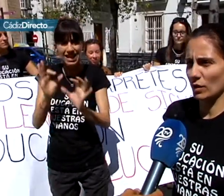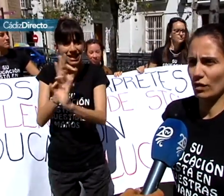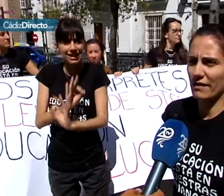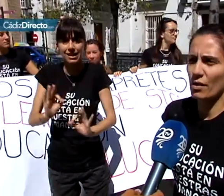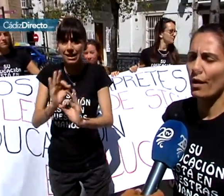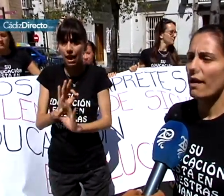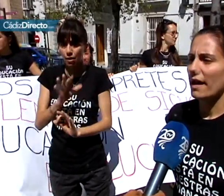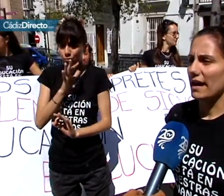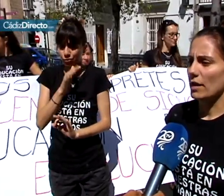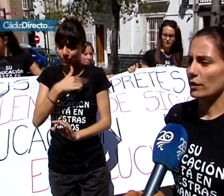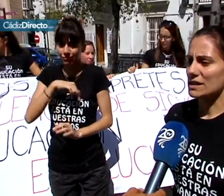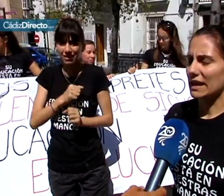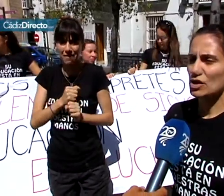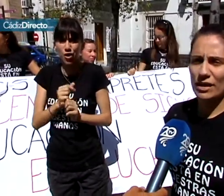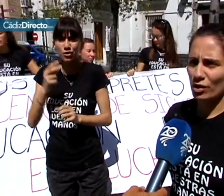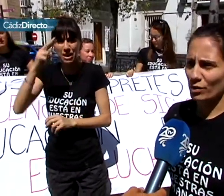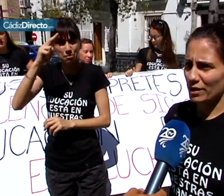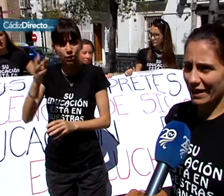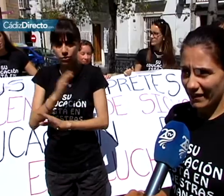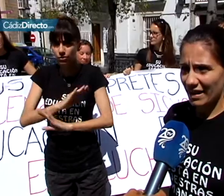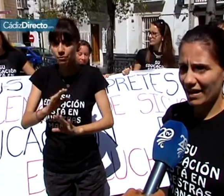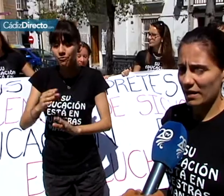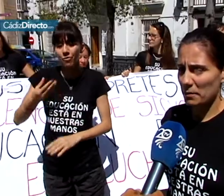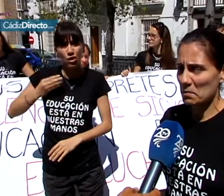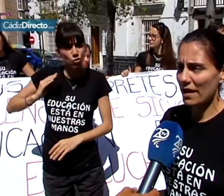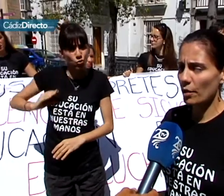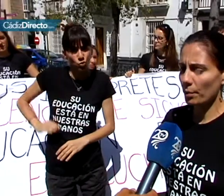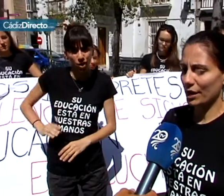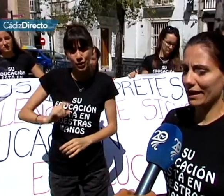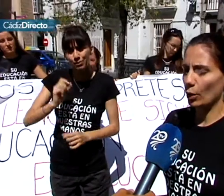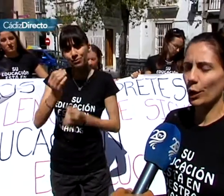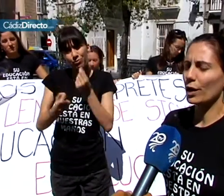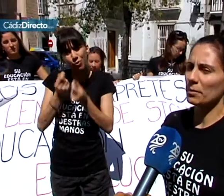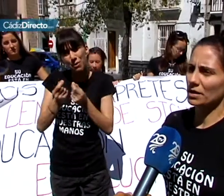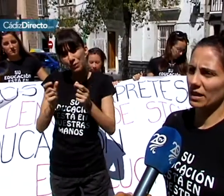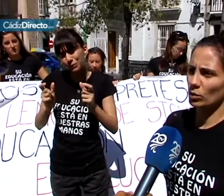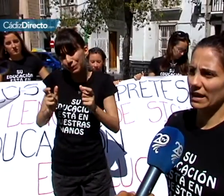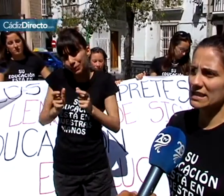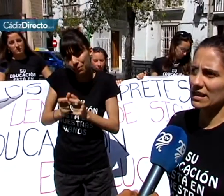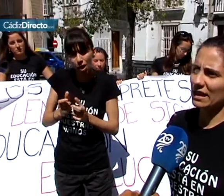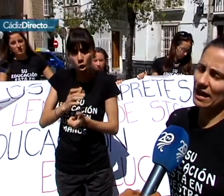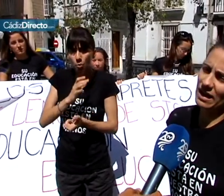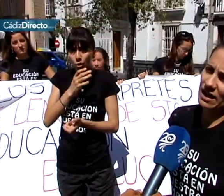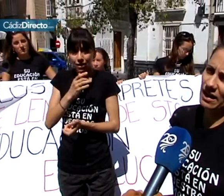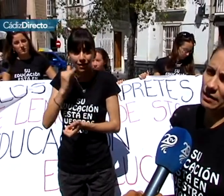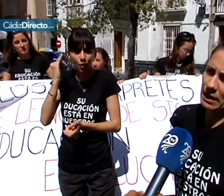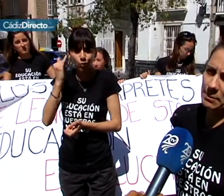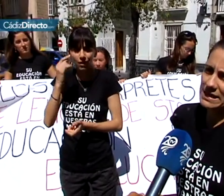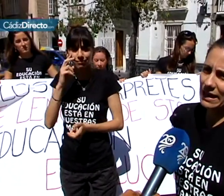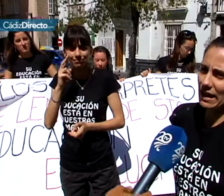nuestro trabajo. Nuestro salario se ha ido viendo cada vez mermado porque lo único que le importa a la Junta es la